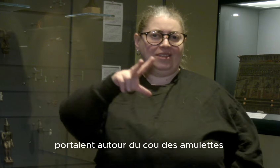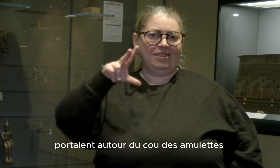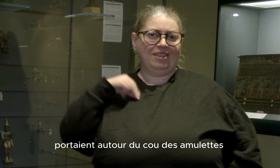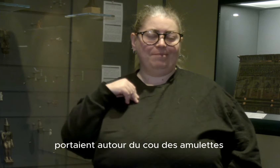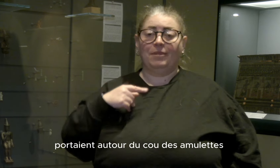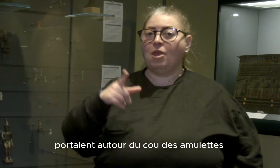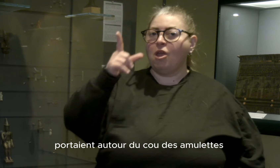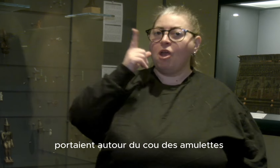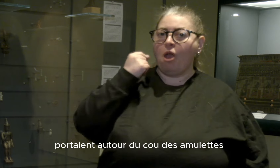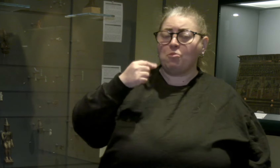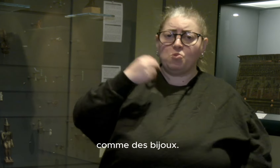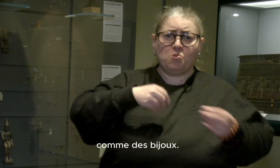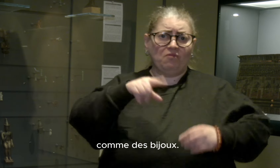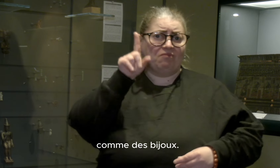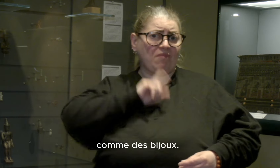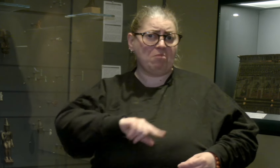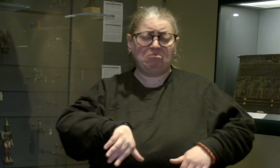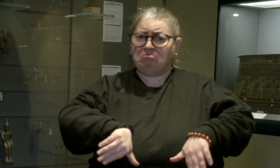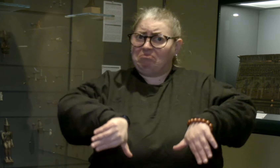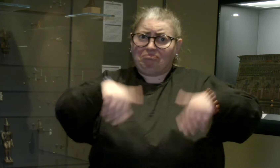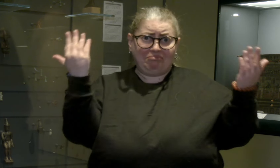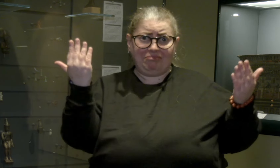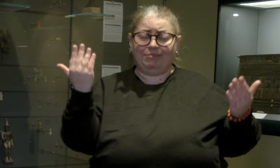Les anciens égyptiens portaient autour du cou des amulettes comme des bijoux.